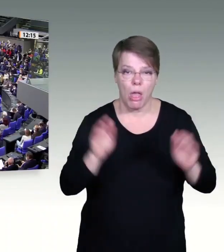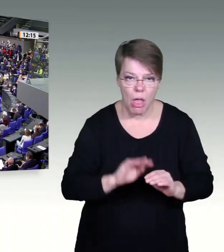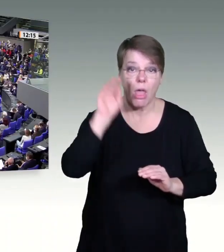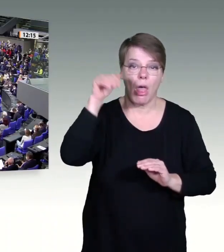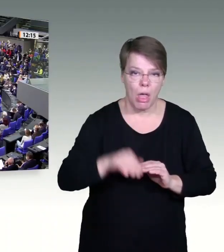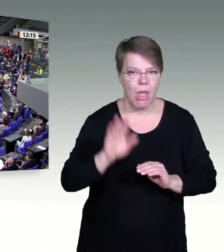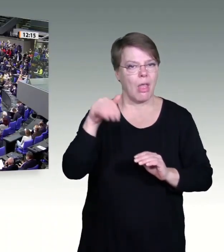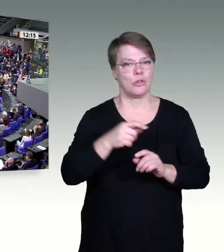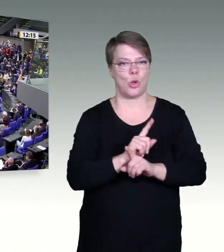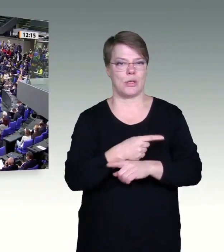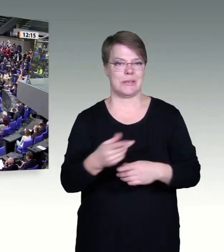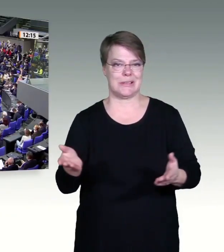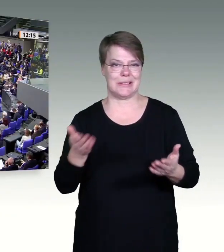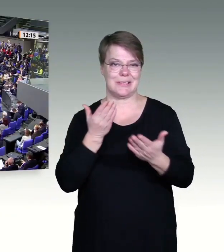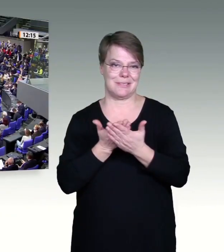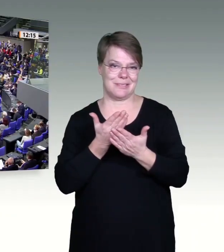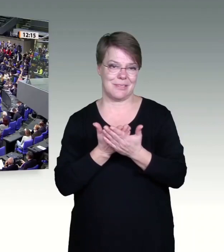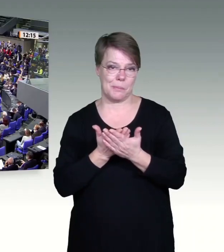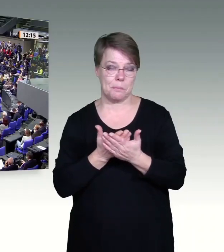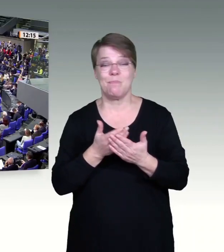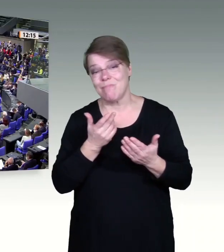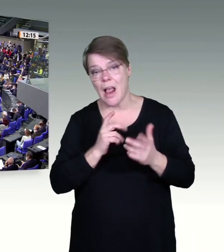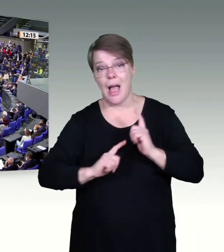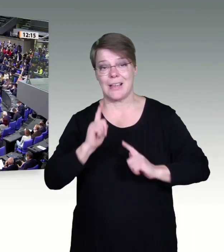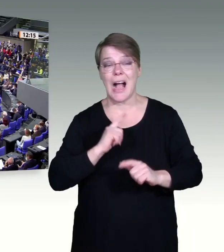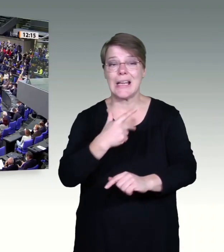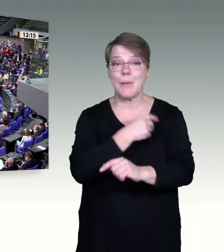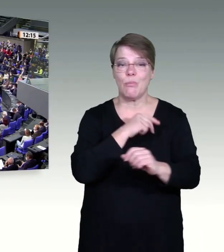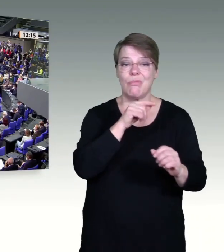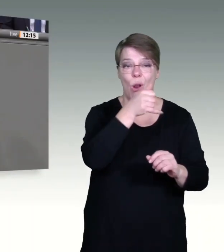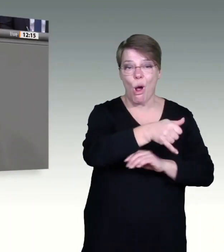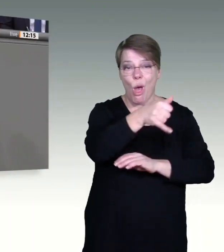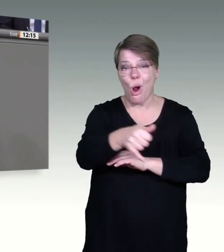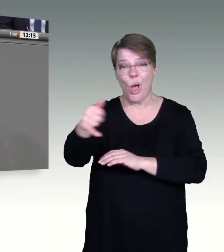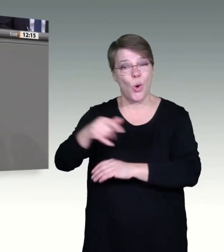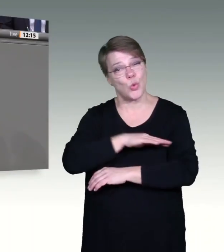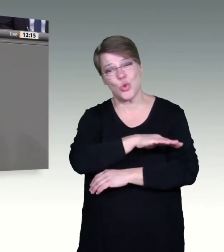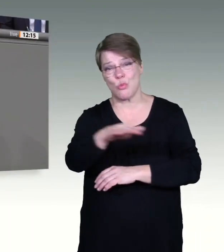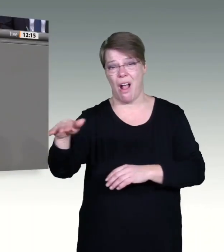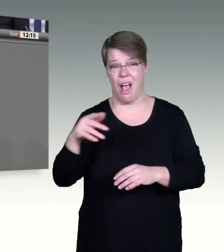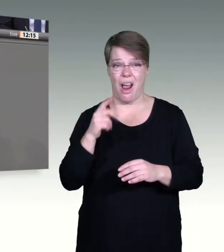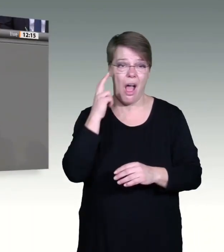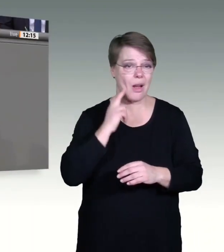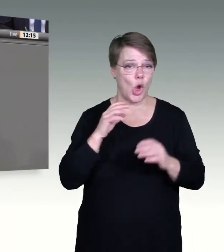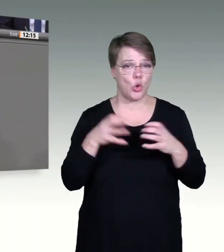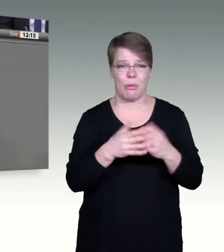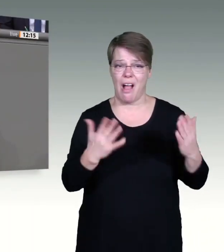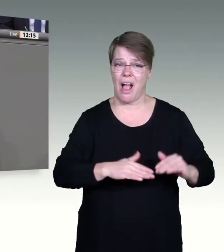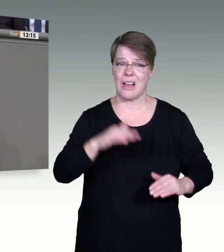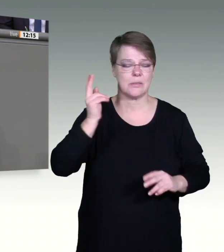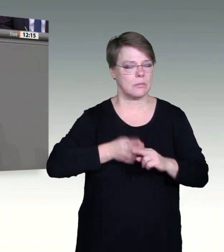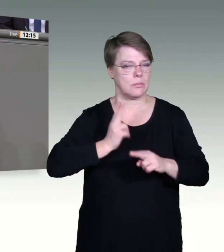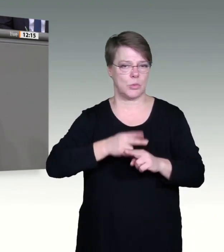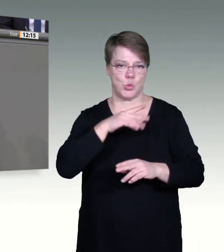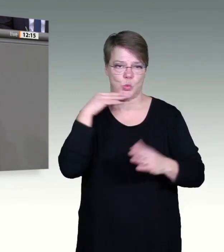eine fraktionsoffene Debatte zur allgemeinen Impfpflicht führen werden. Meine Bürgerinnen und Bürger, lassen Sie mich zum